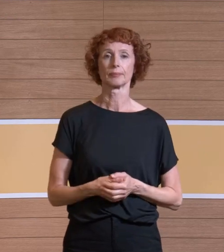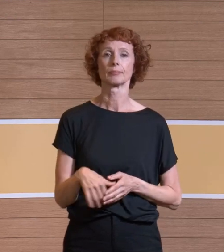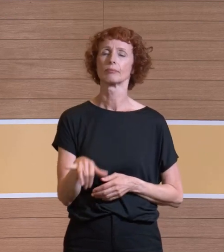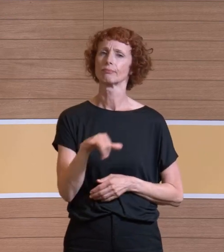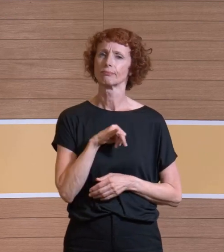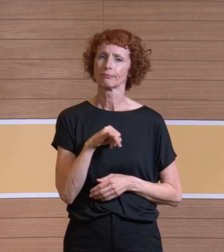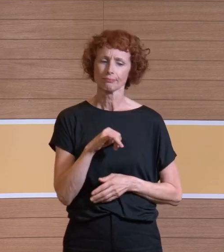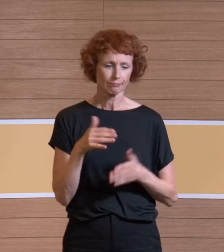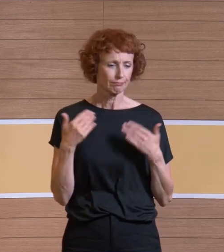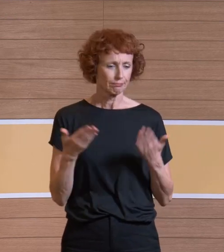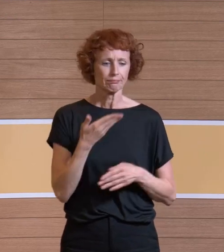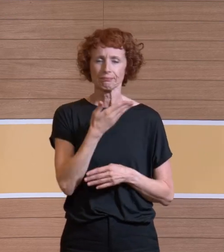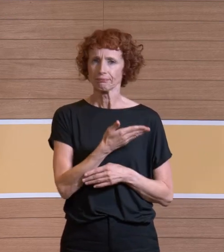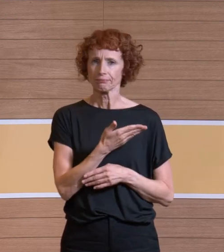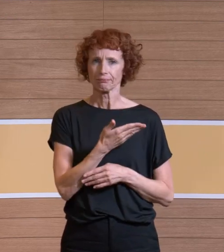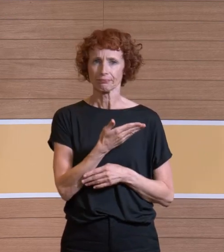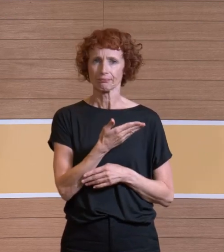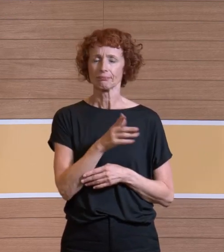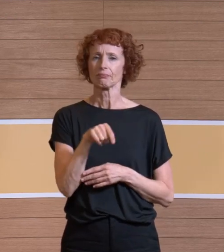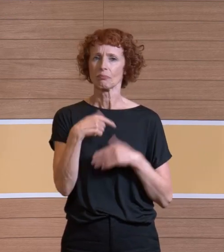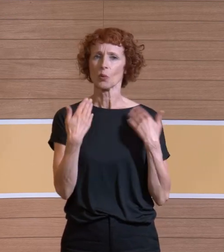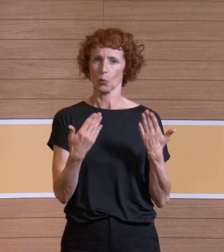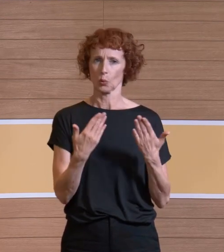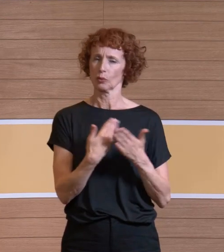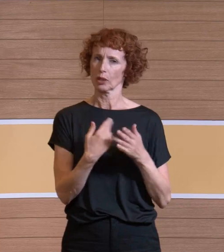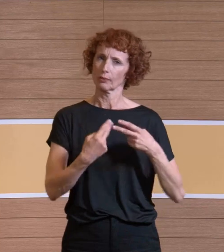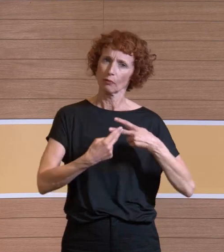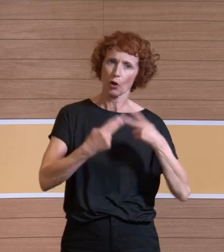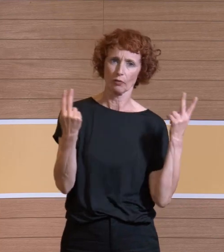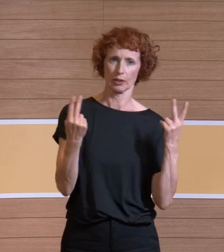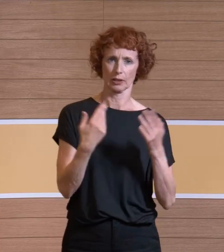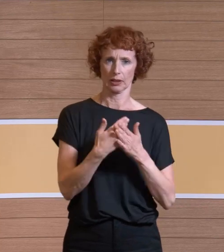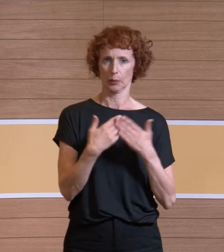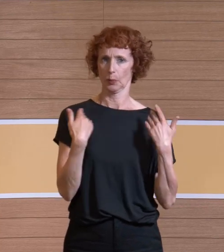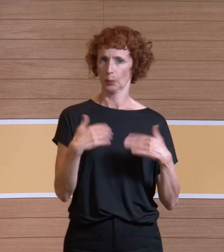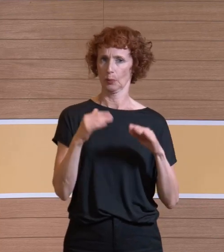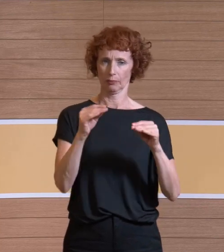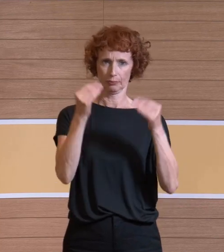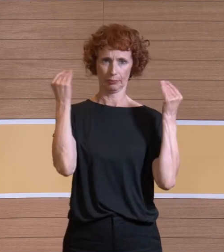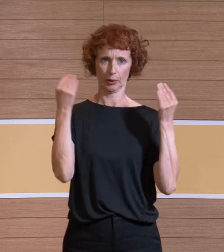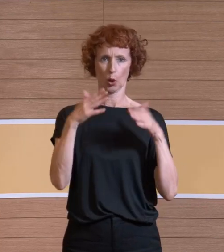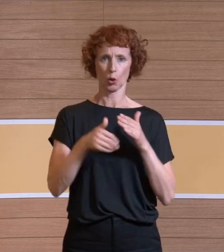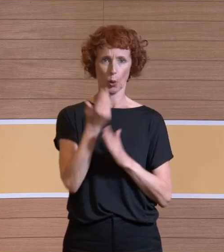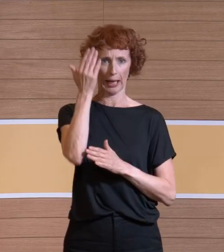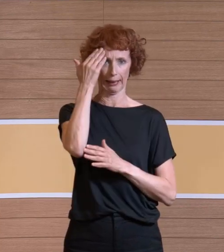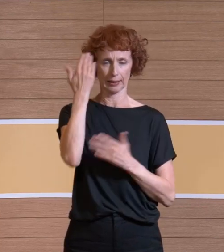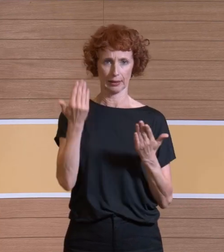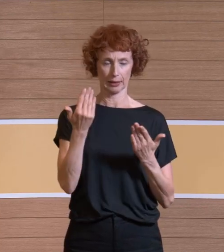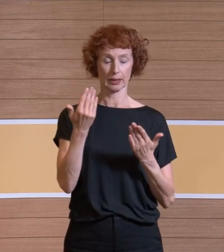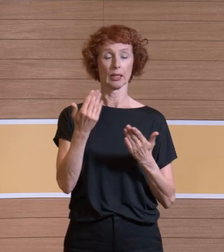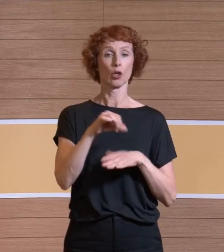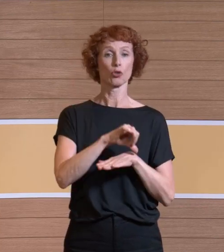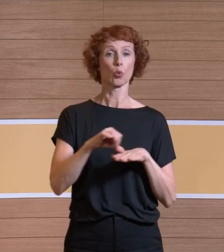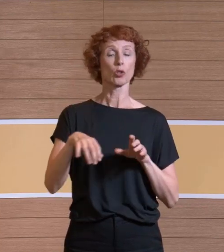Zeng hat 2014 einen ganz wesentlichen Beitrag zum Verständnis des Risikos gebracht. Chirurgischer